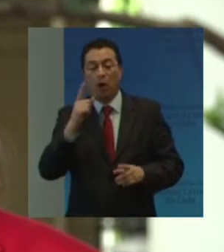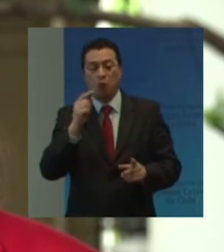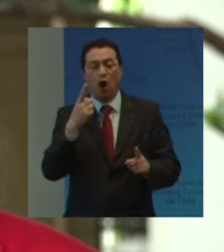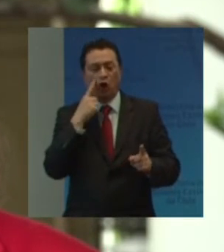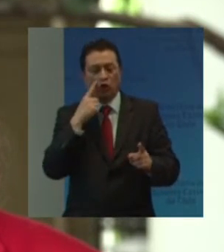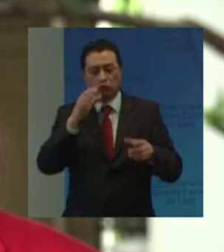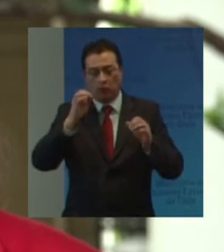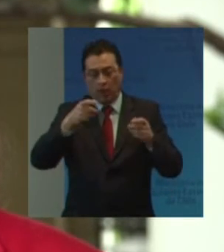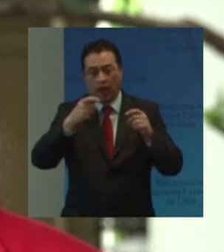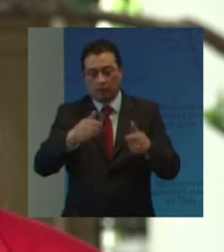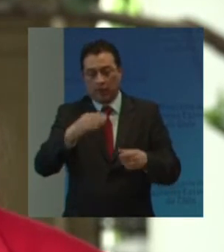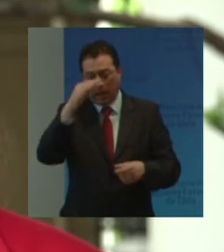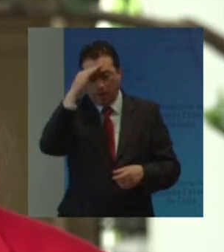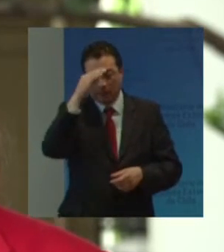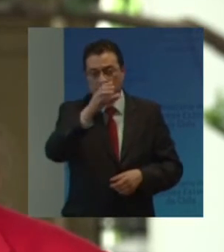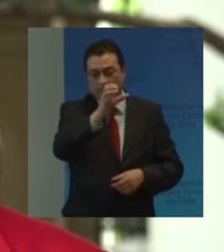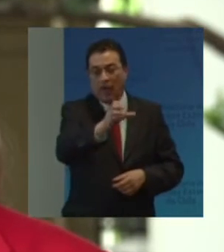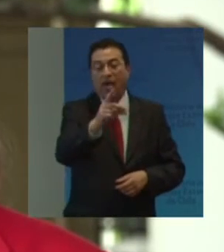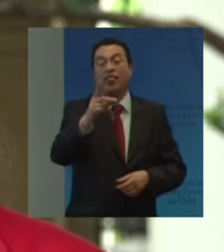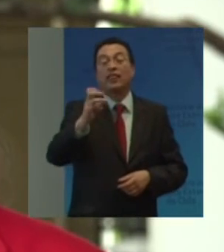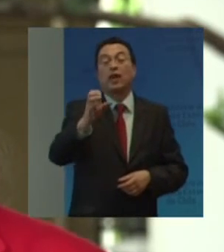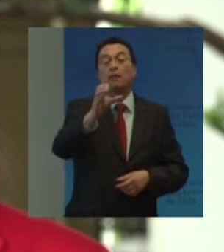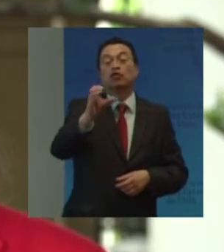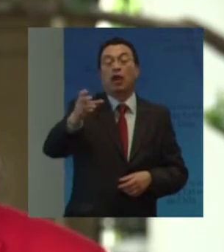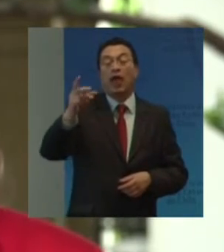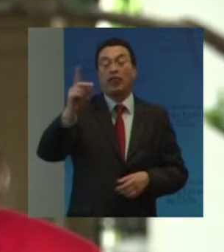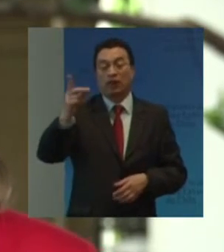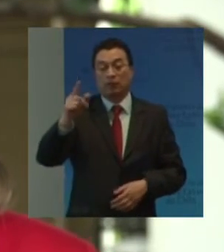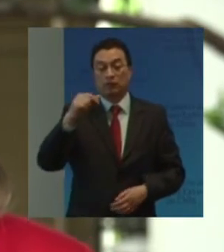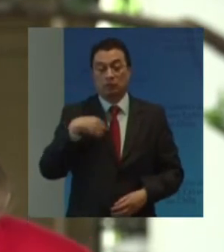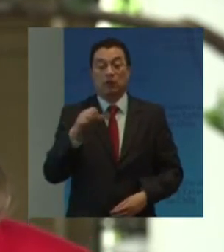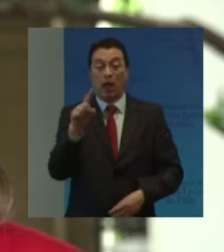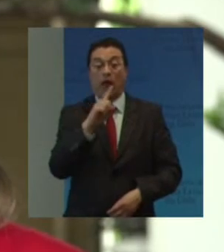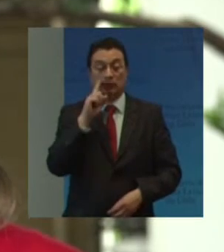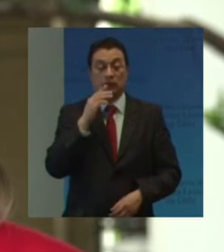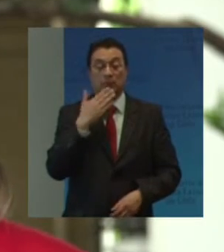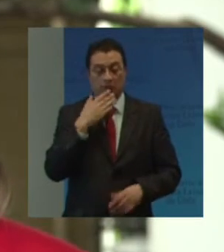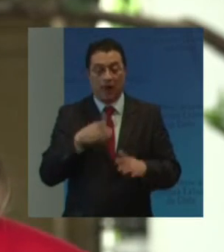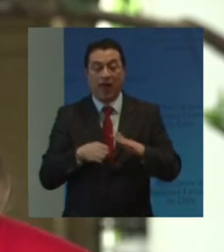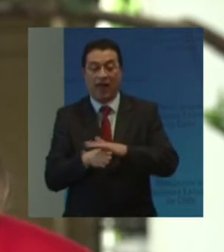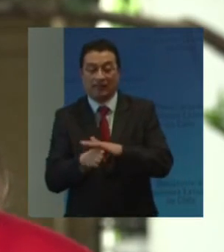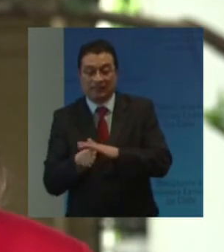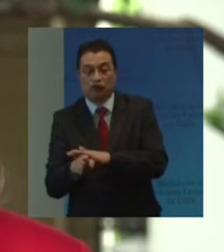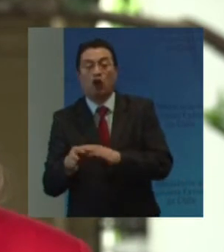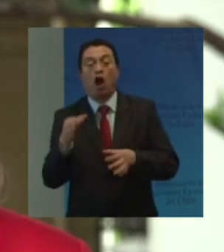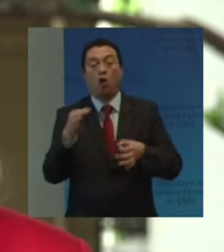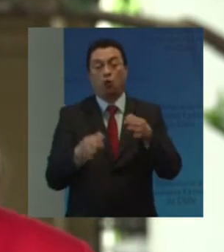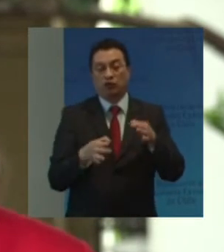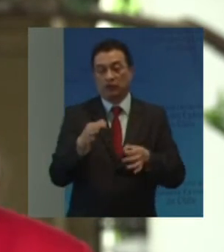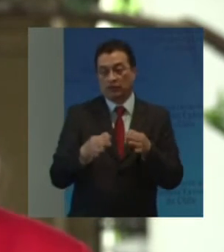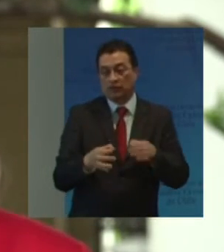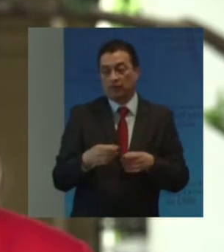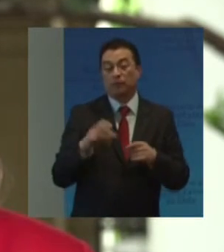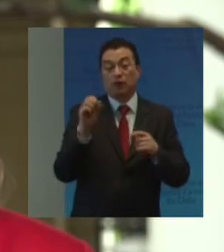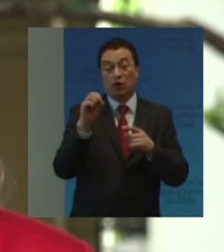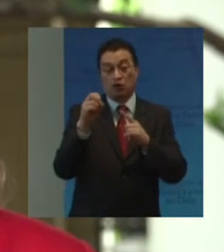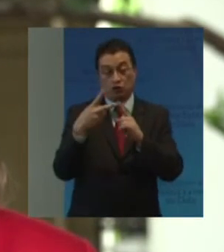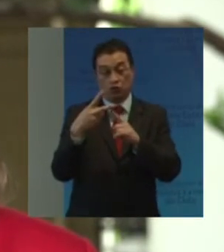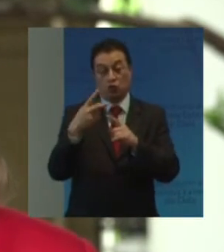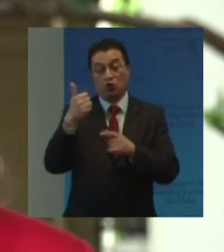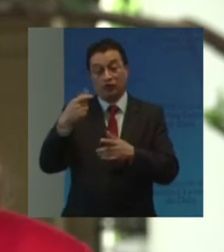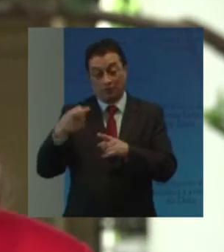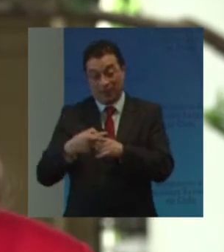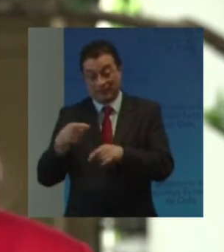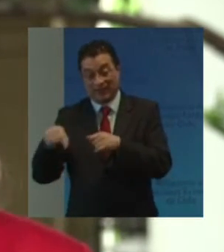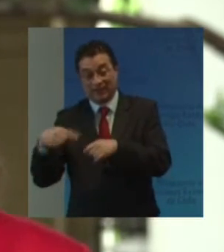ejercicio De la capacidad Jurídica De personas Con discapacidad Así como También su acceso A la justicia En el segundo semestre De este año